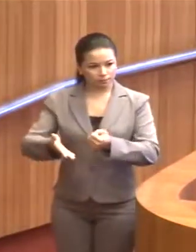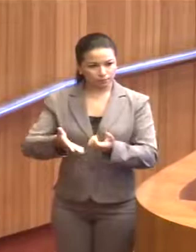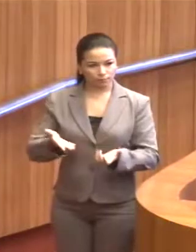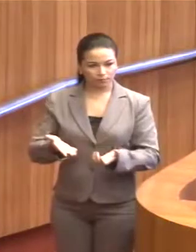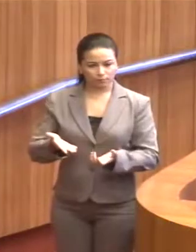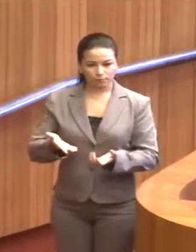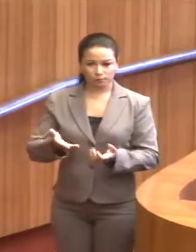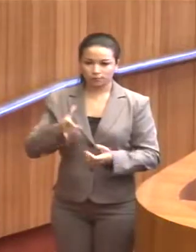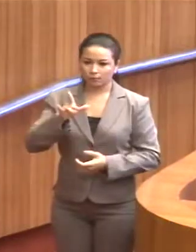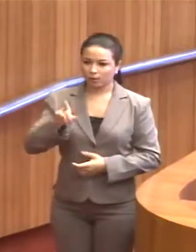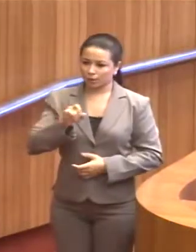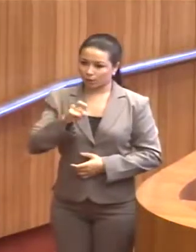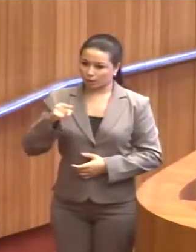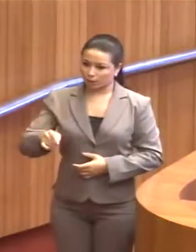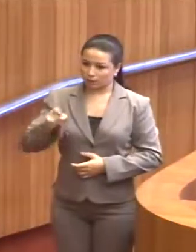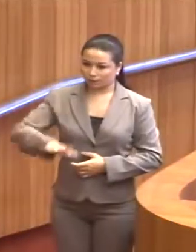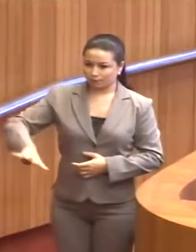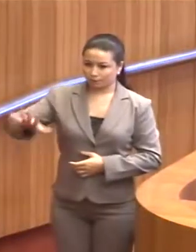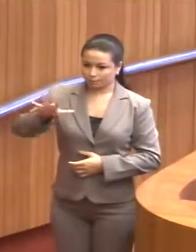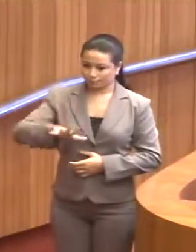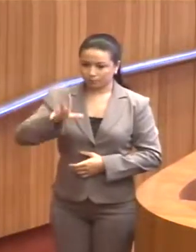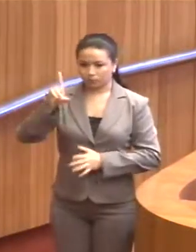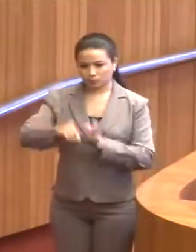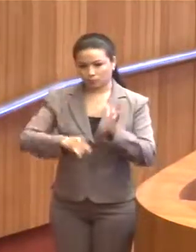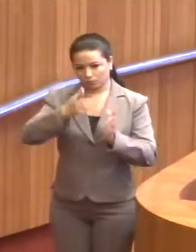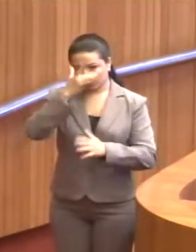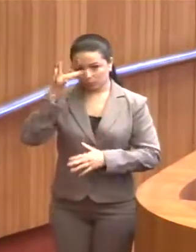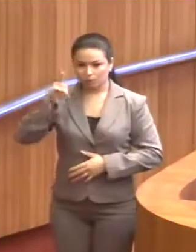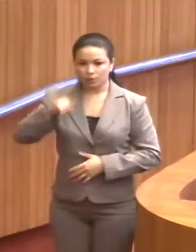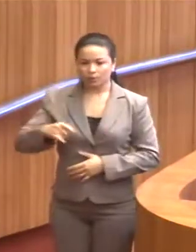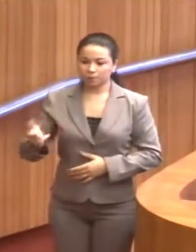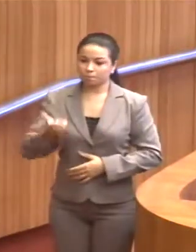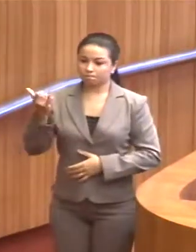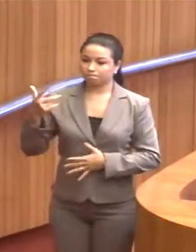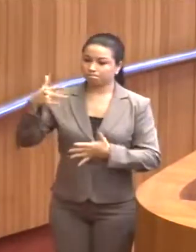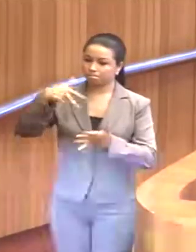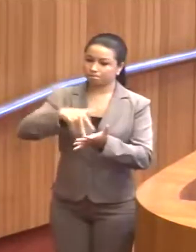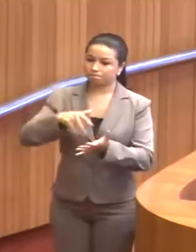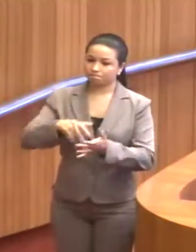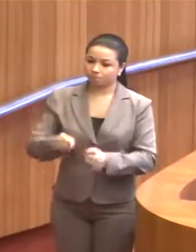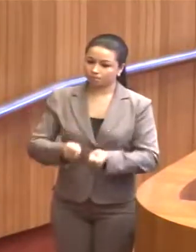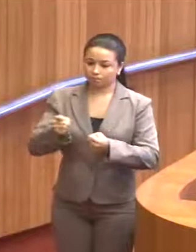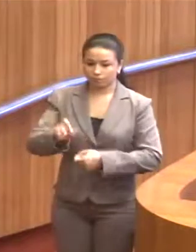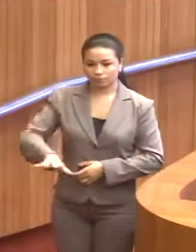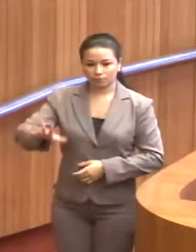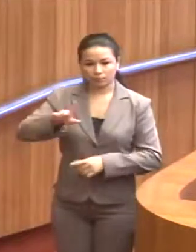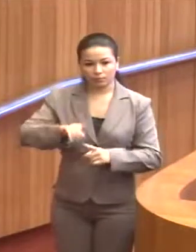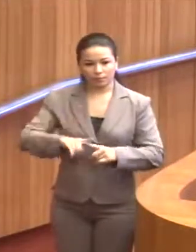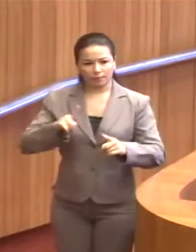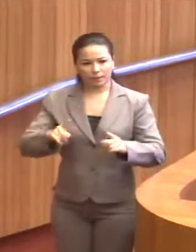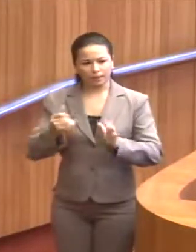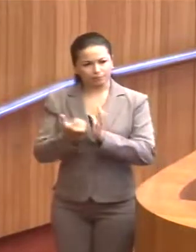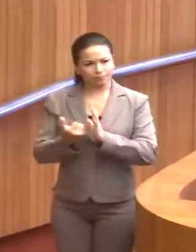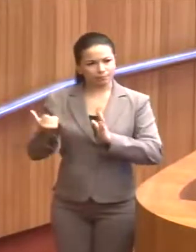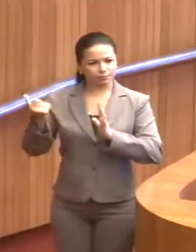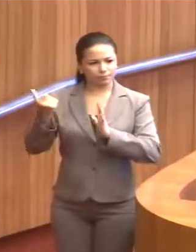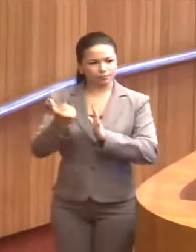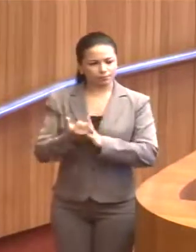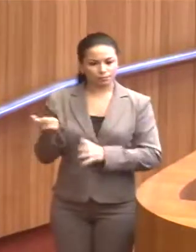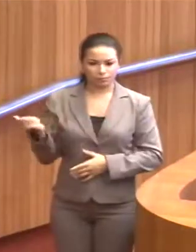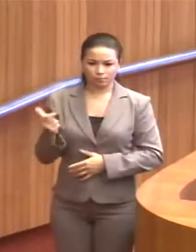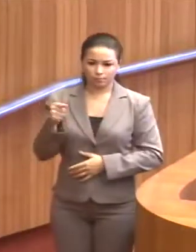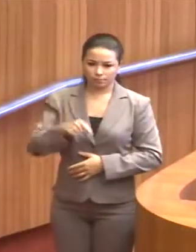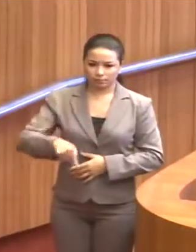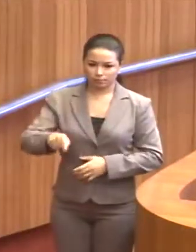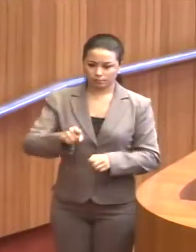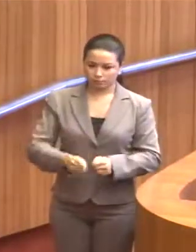Declaração Universal dos Direitos Humanos. Eu acredito que é importante a vinda da Força Nacional. Agora, muito mais do que a vinda